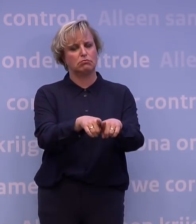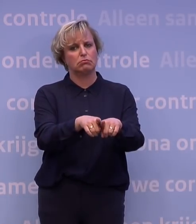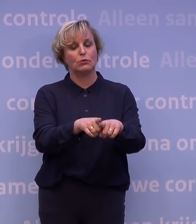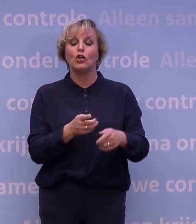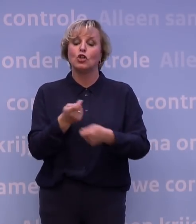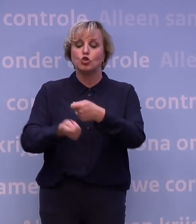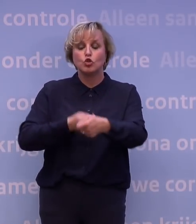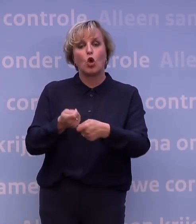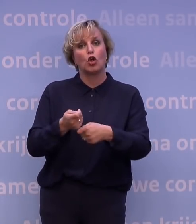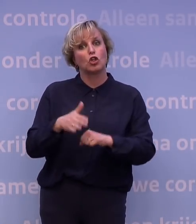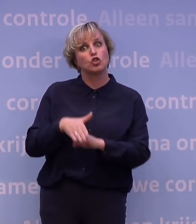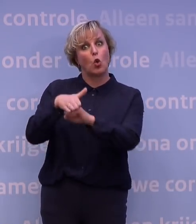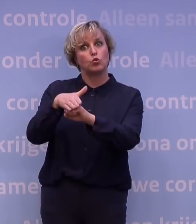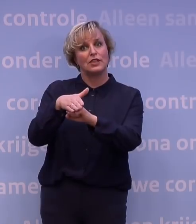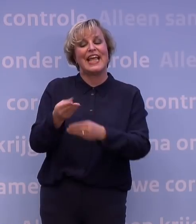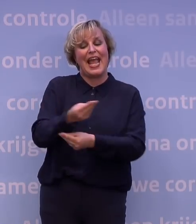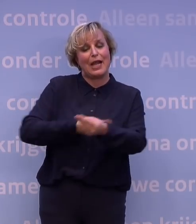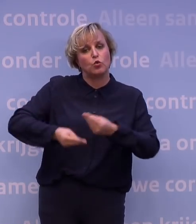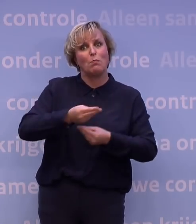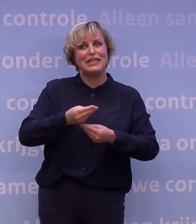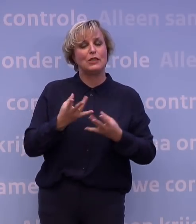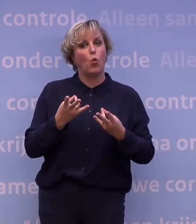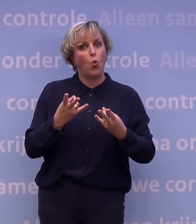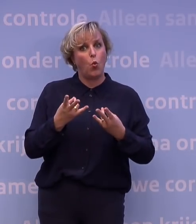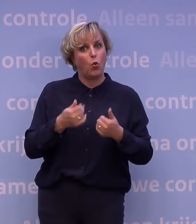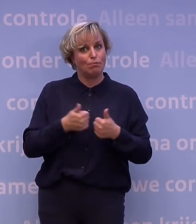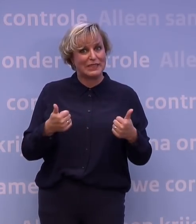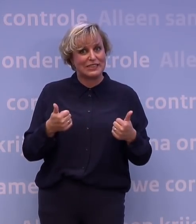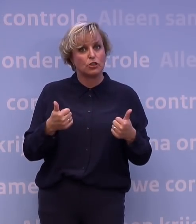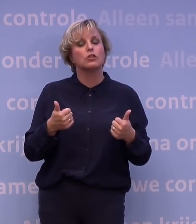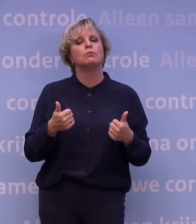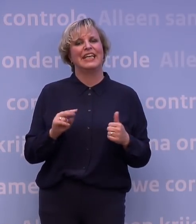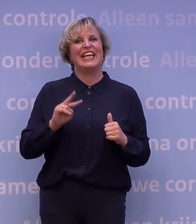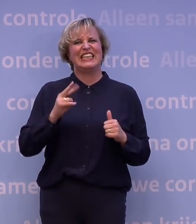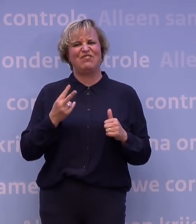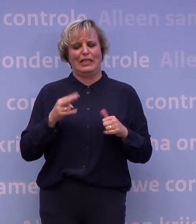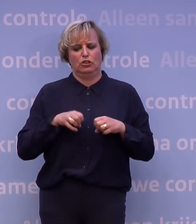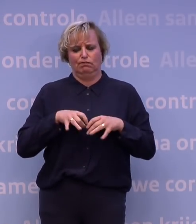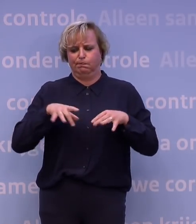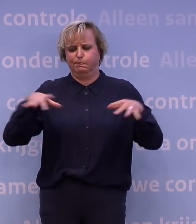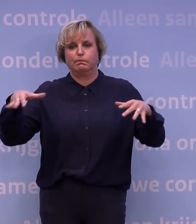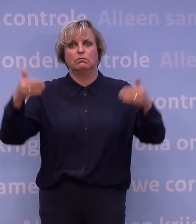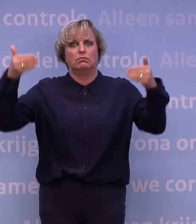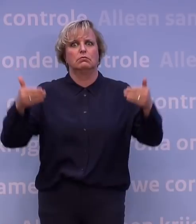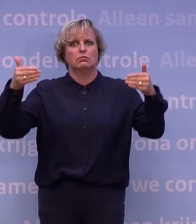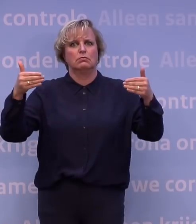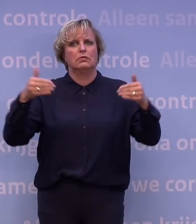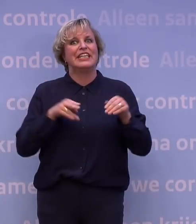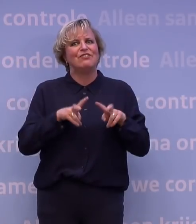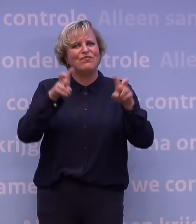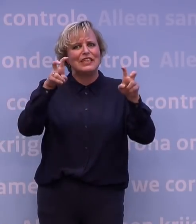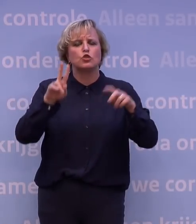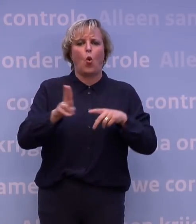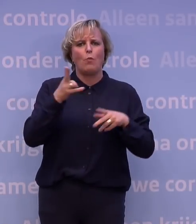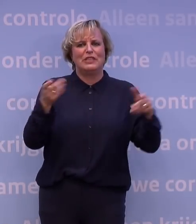zorg, de economie en de samenleving het beste als we die tweede golf breken en we het virus er zo snel mogelijk